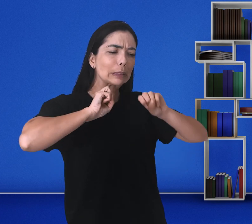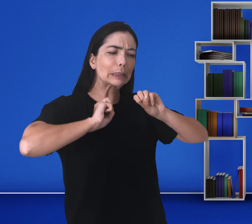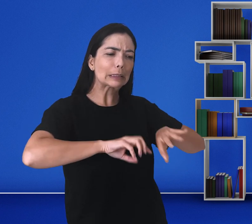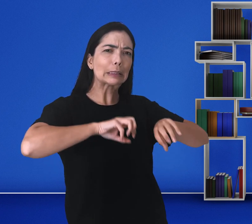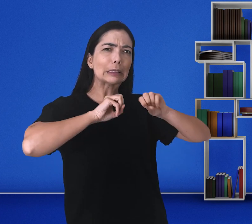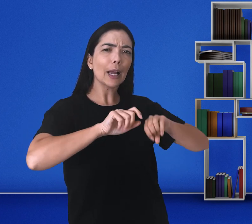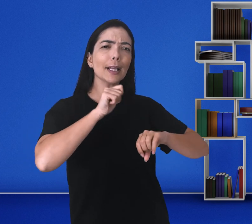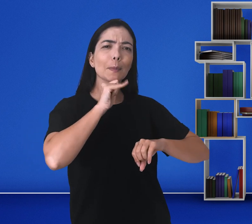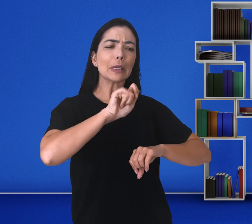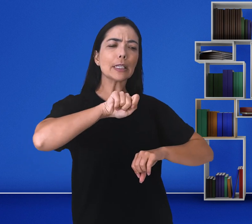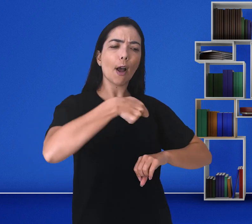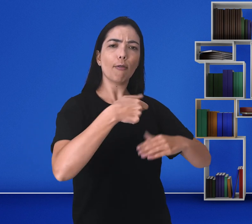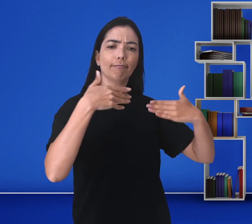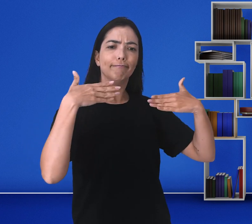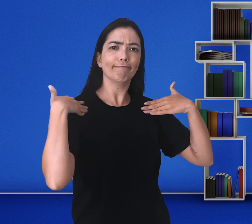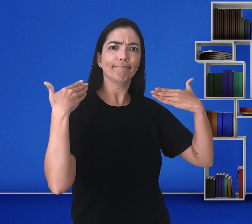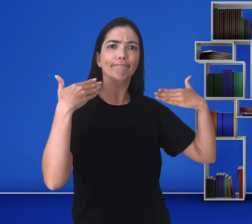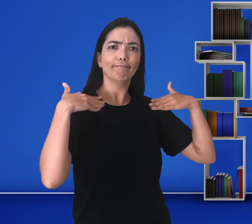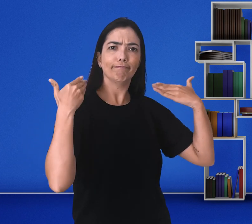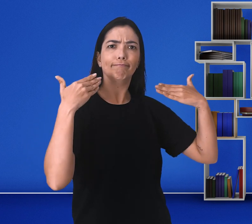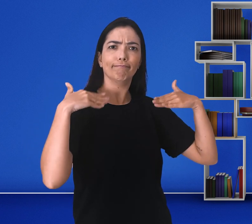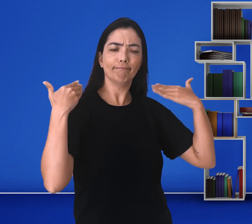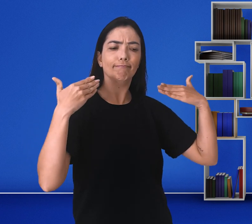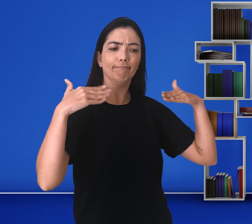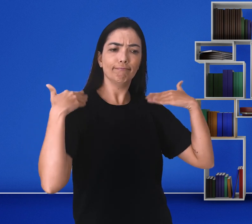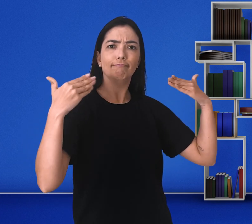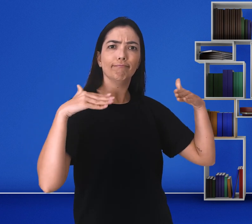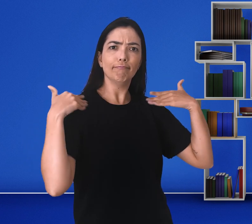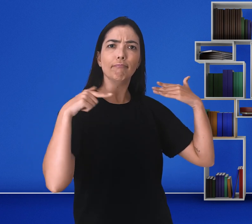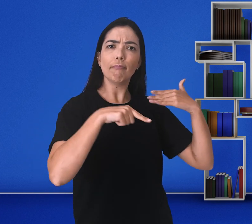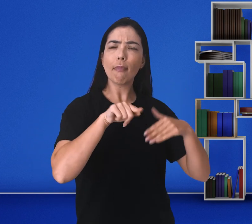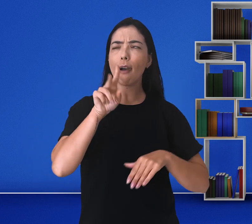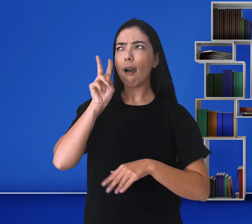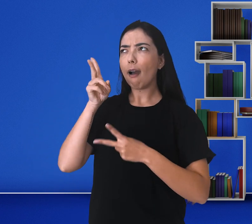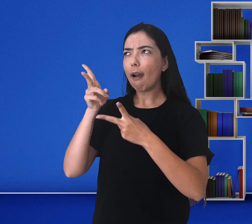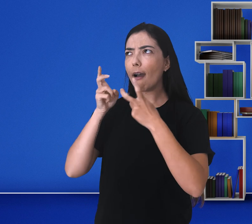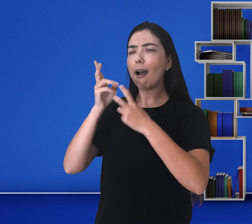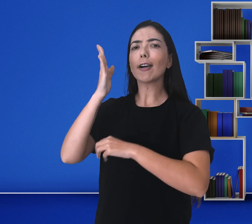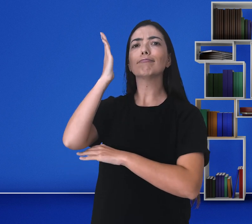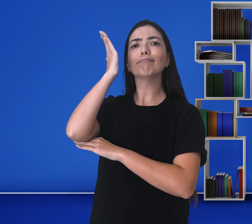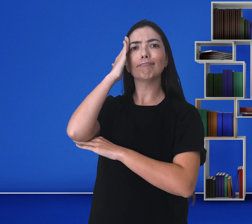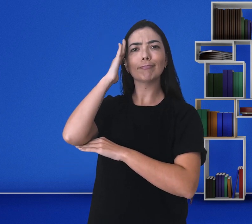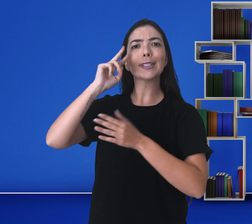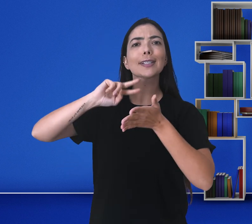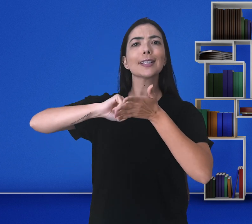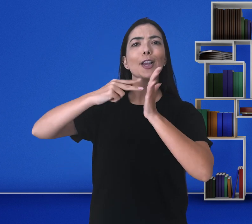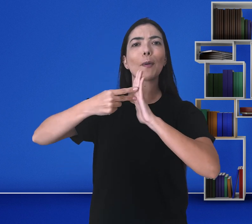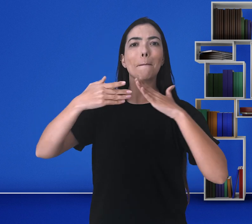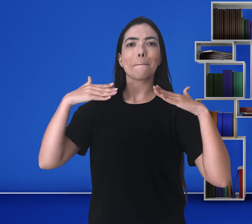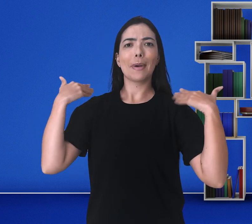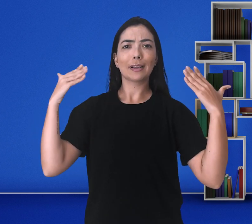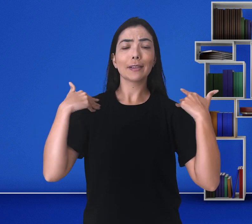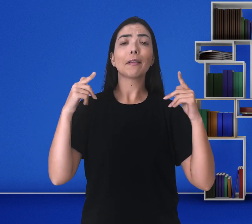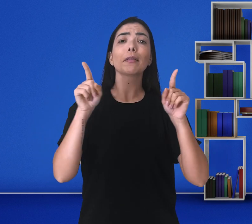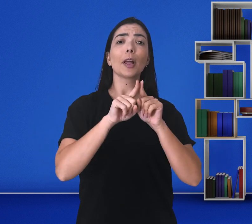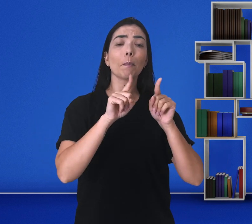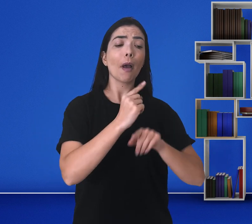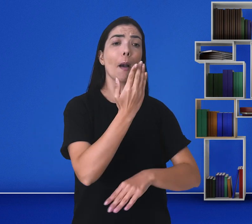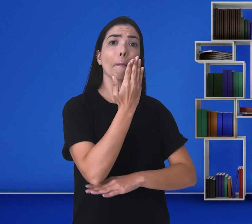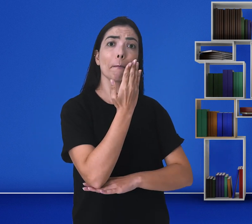ensinar o sinal de passear. O cachorro vai compreender que aquilo significa passear. Ou